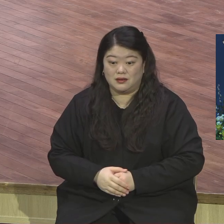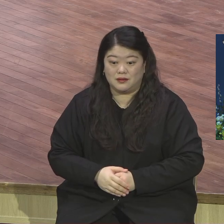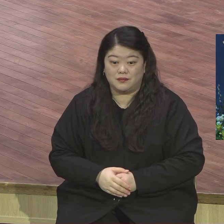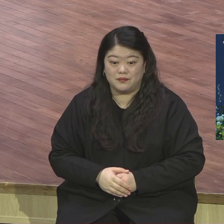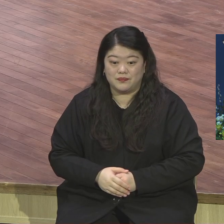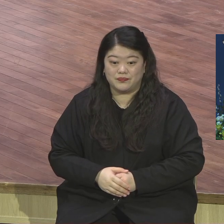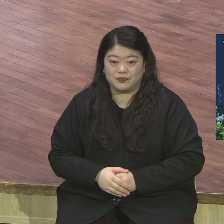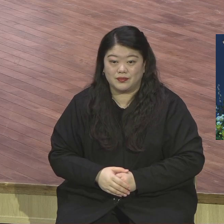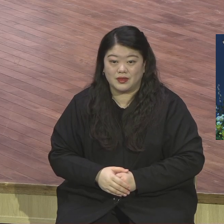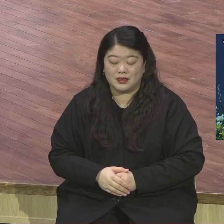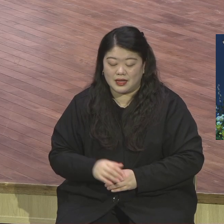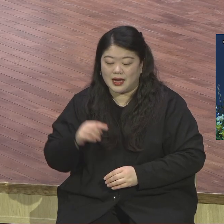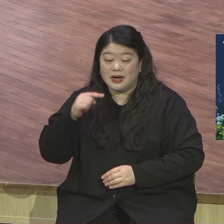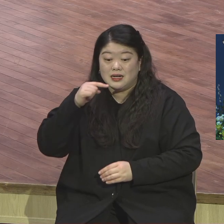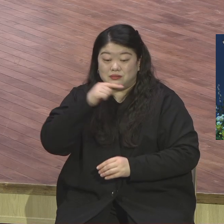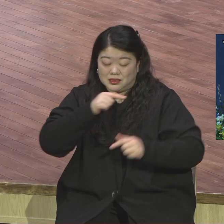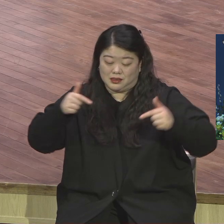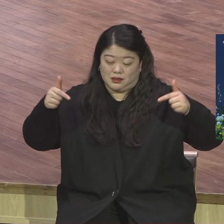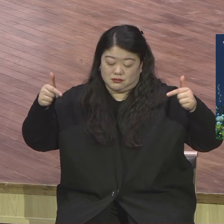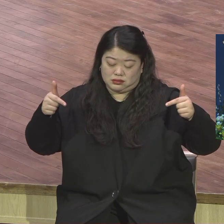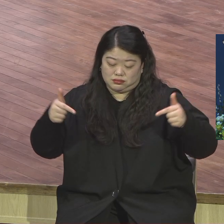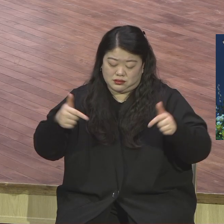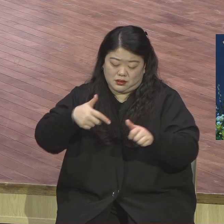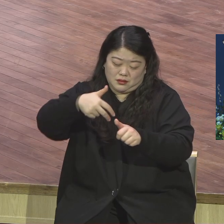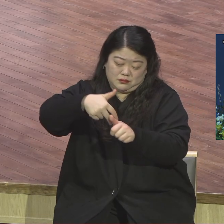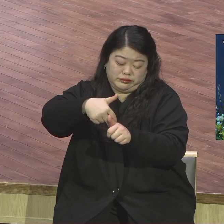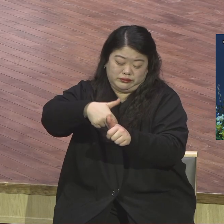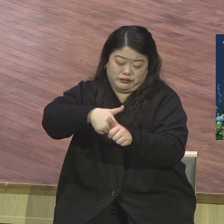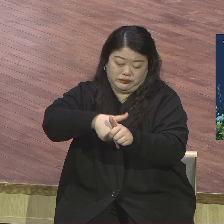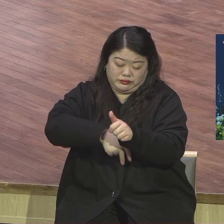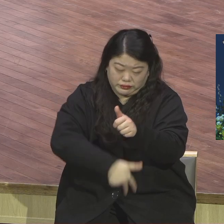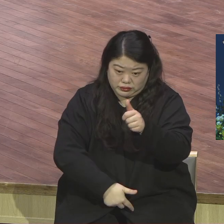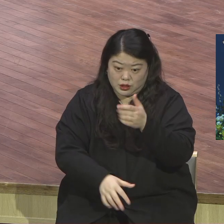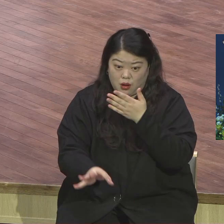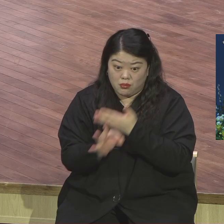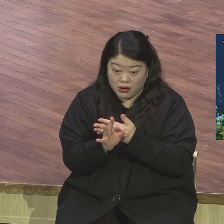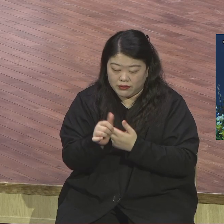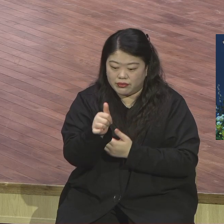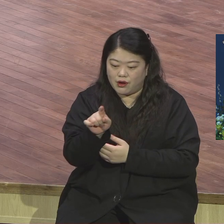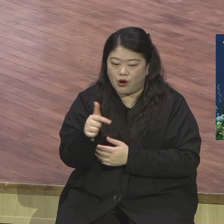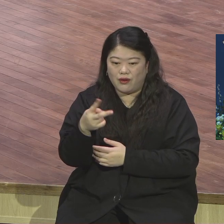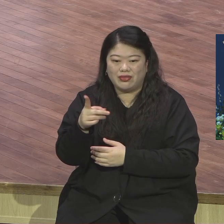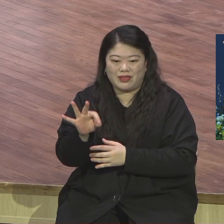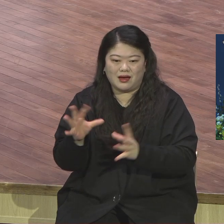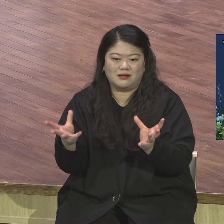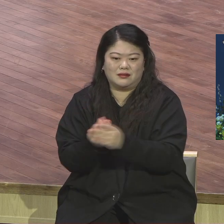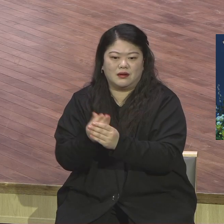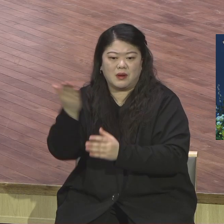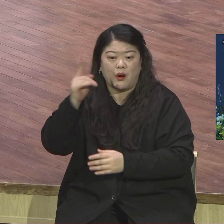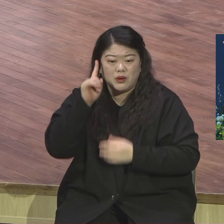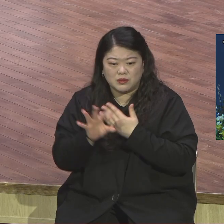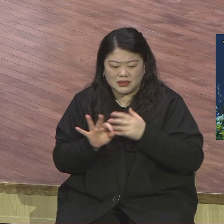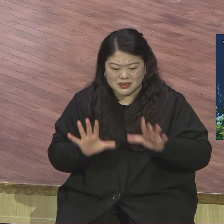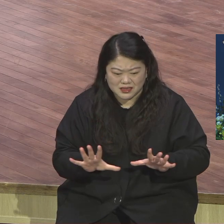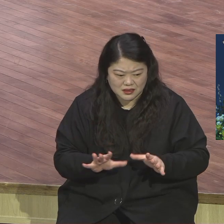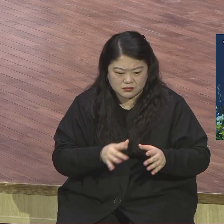밑으로 내려간다. 그러면 모든 빚을 다 청산하고 하나님께 온전히 드리는 것이 헌당의 의미인데 그러면 빚이 있는 거